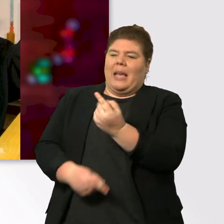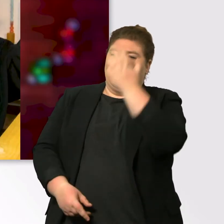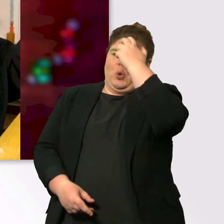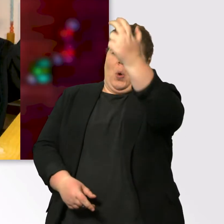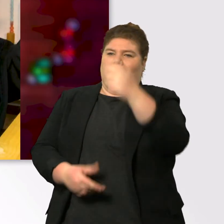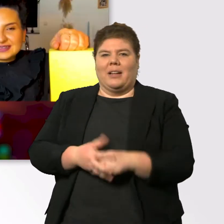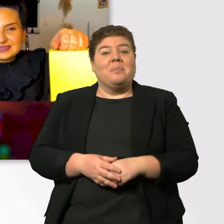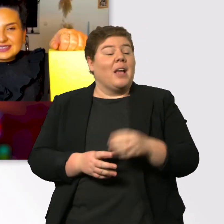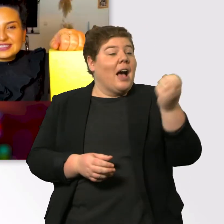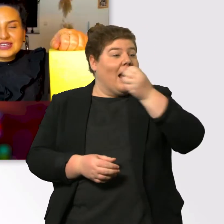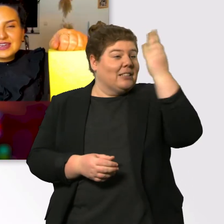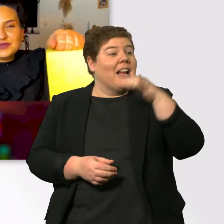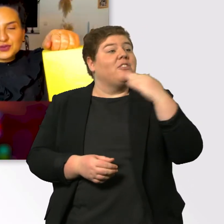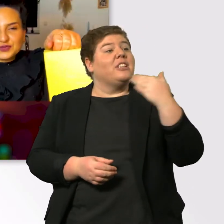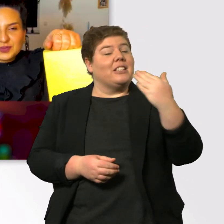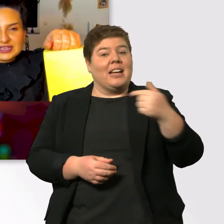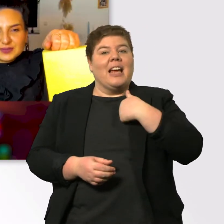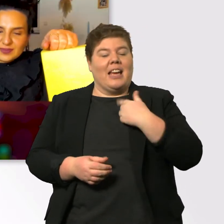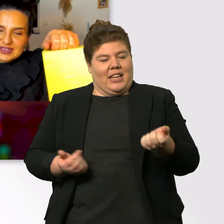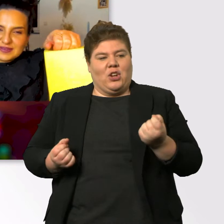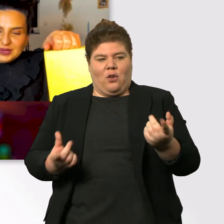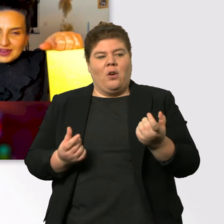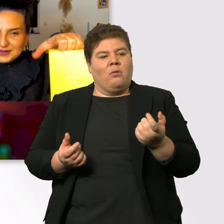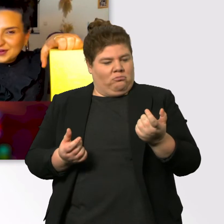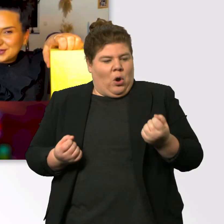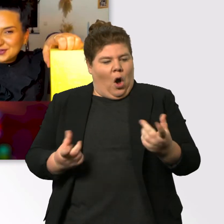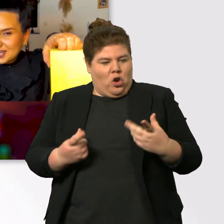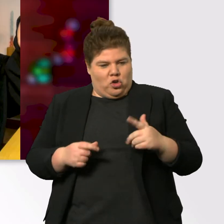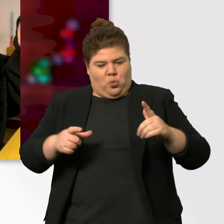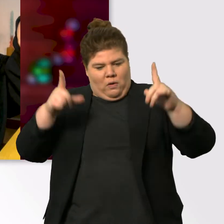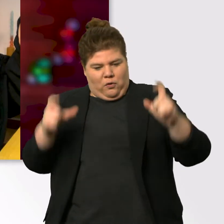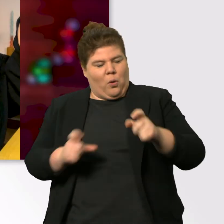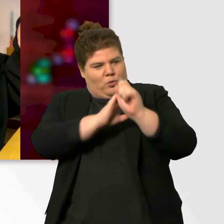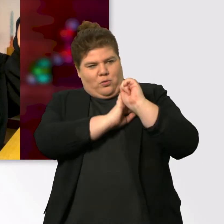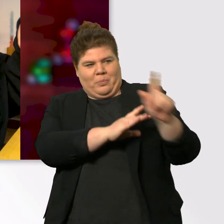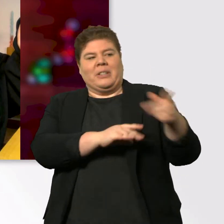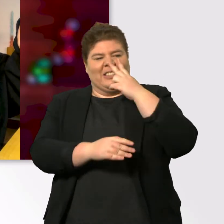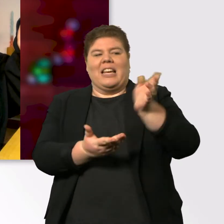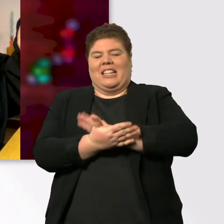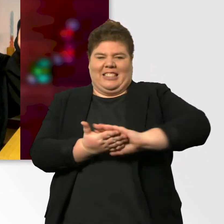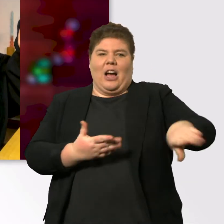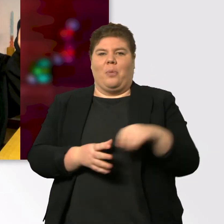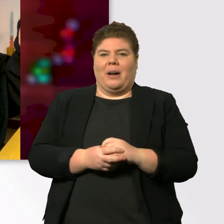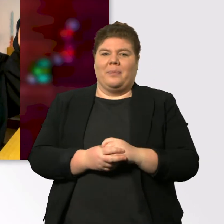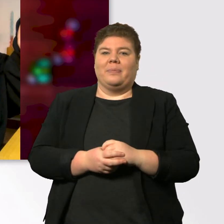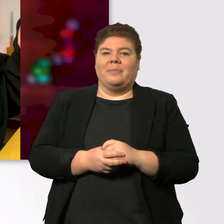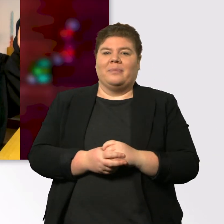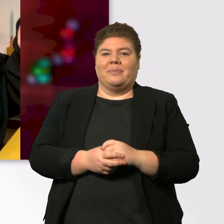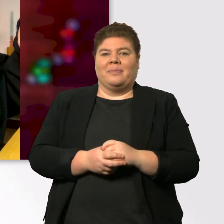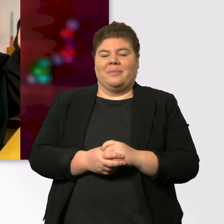Vielen Dank. Ich werde dir ein Foto von meinem Blitzeblank-Rollschuh schicken. Und wir machen weiter mit meinem